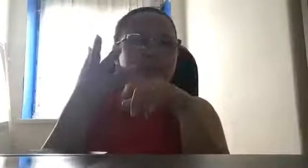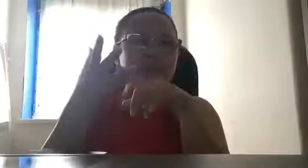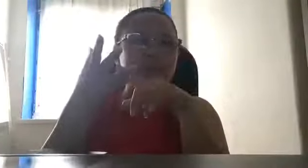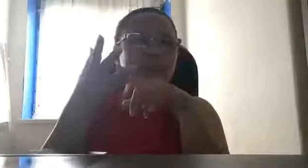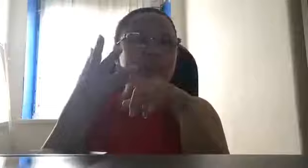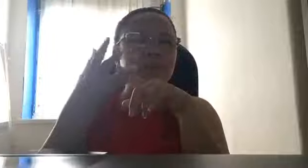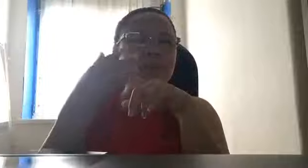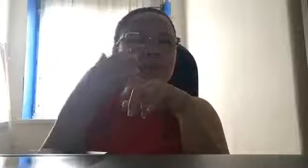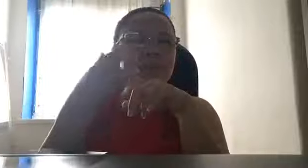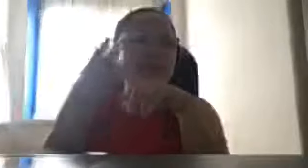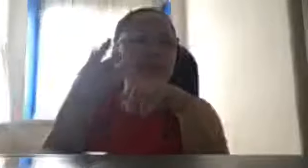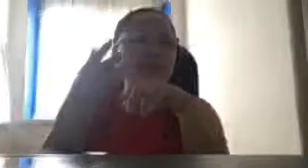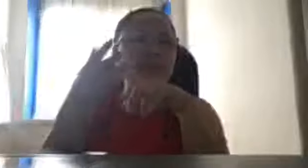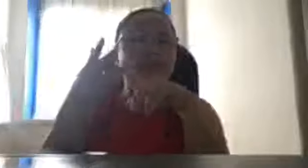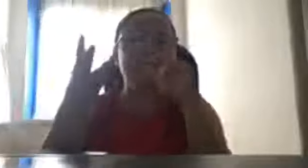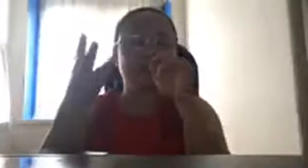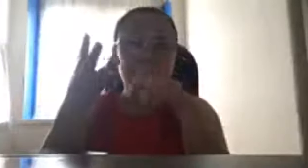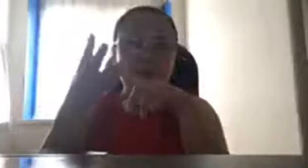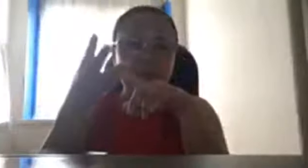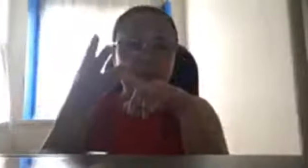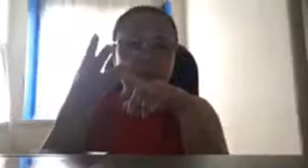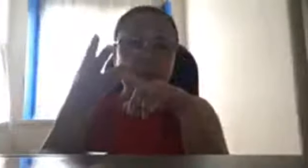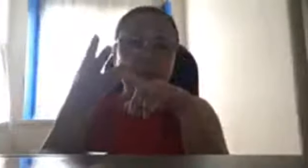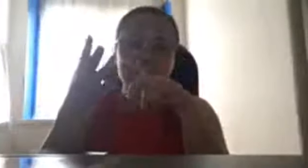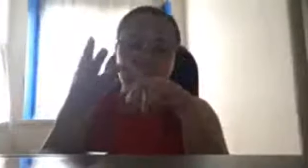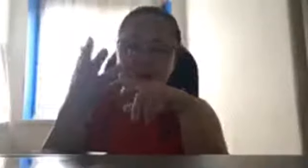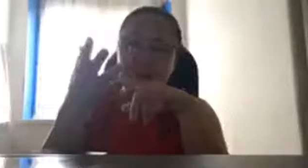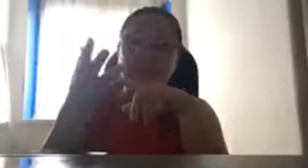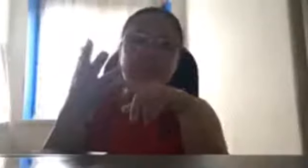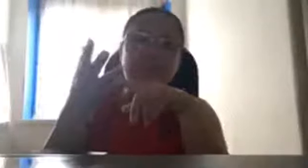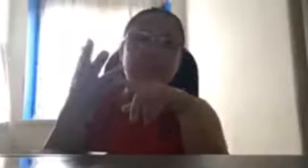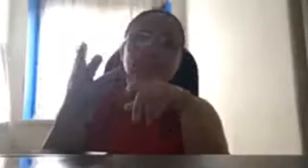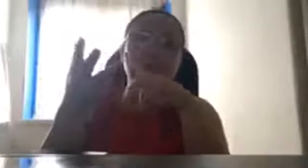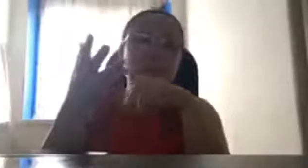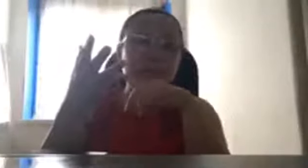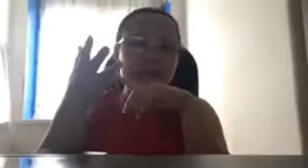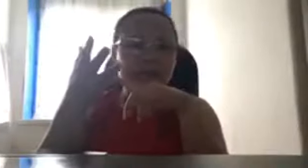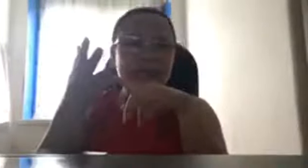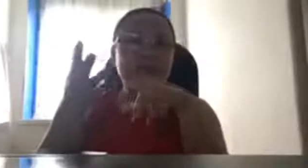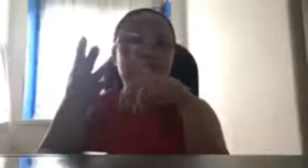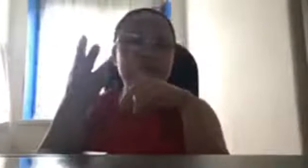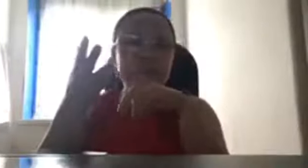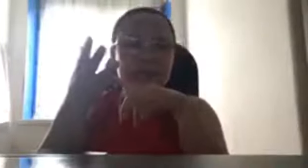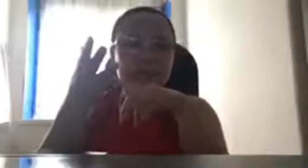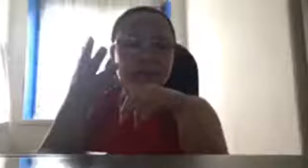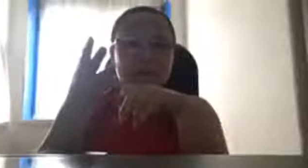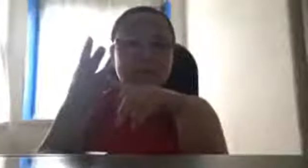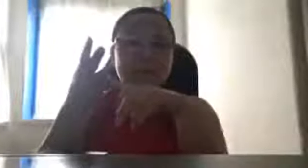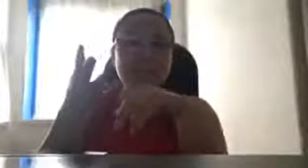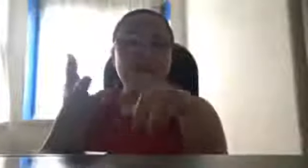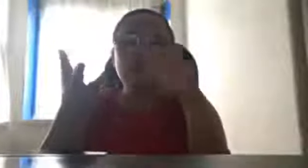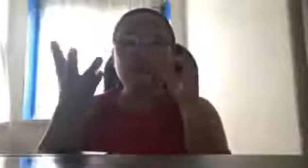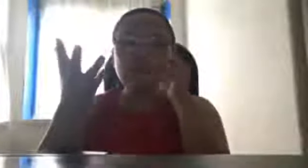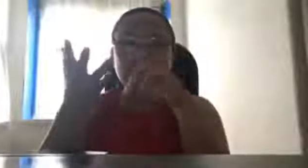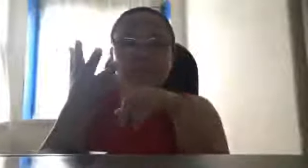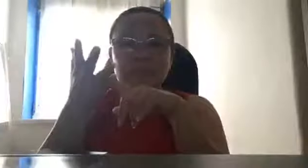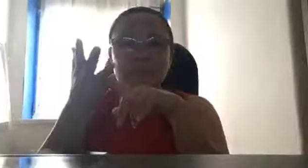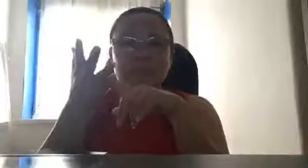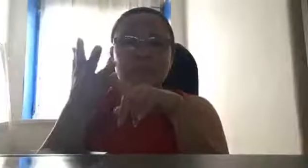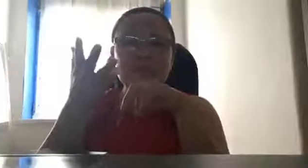ano kayo, mga scholar kayo, scholar ng bayan, mag-aral kayo ng mag-aral. Kung ano man yung inyong